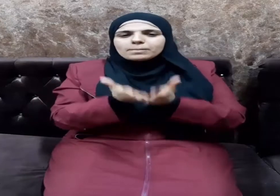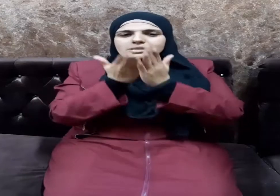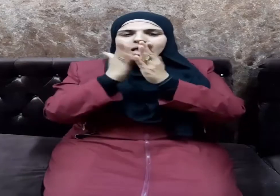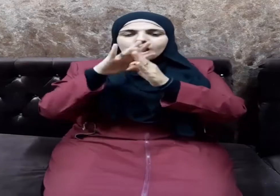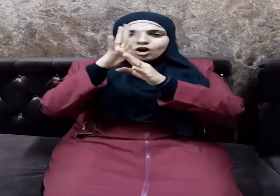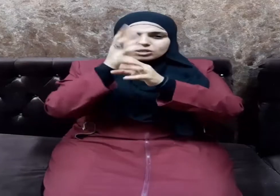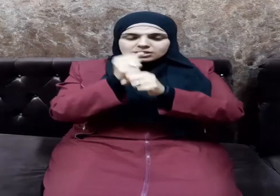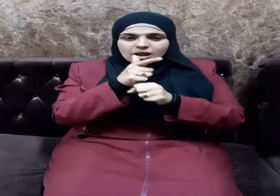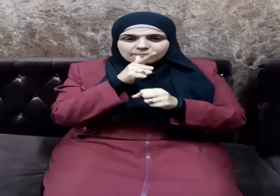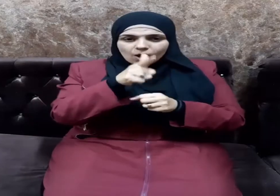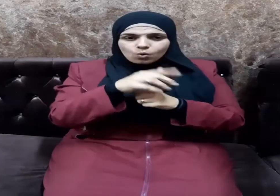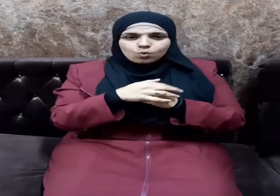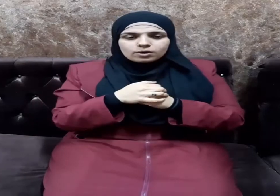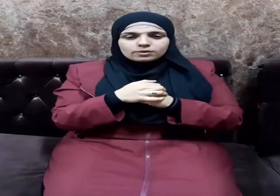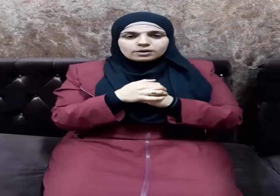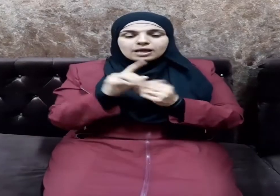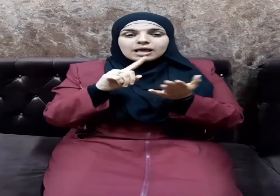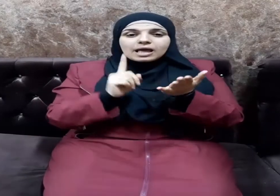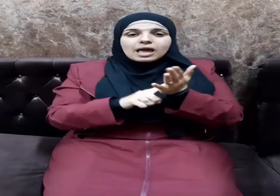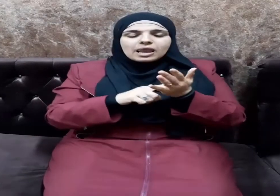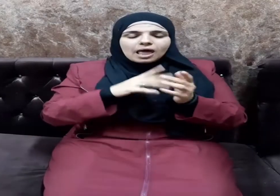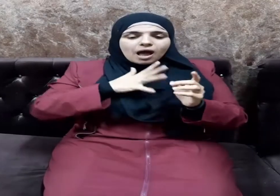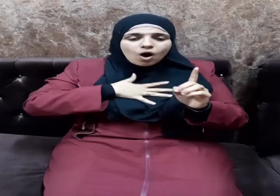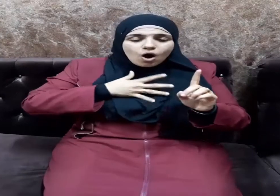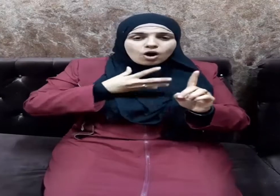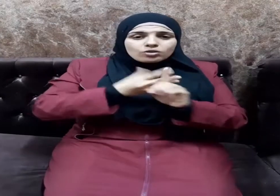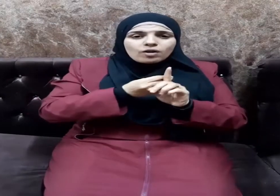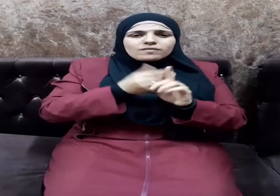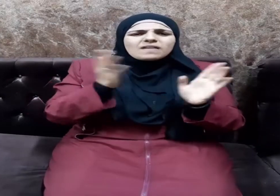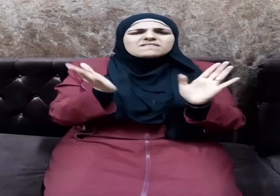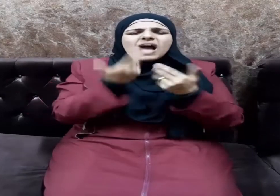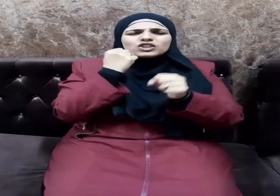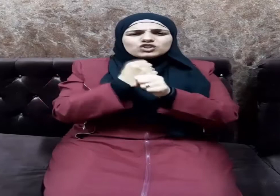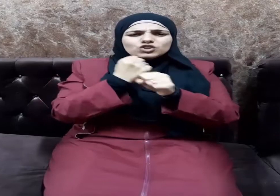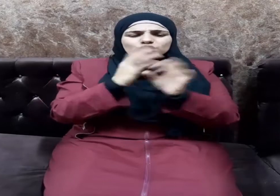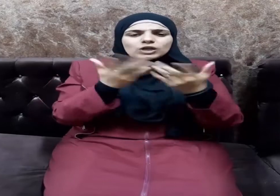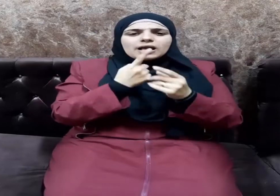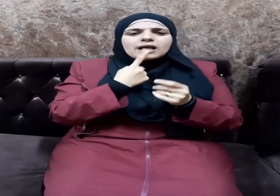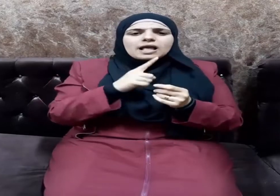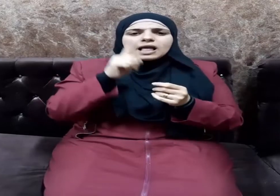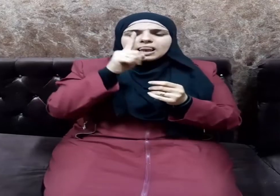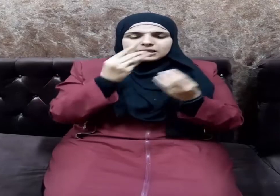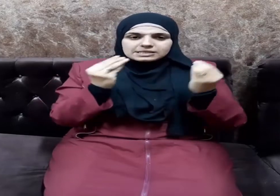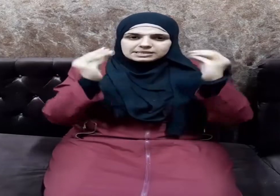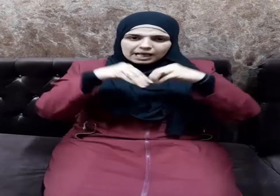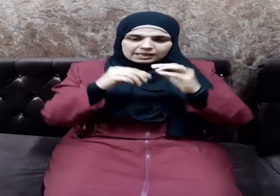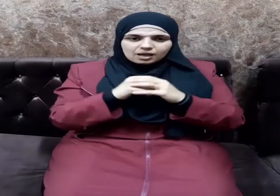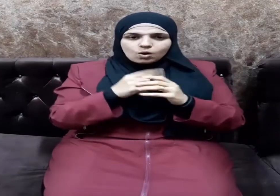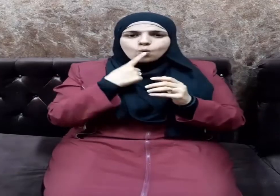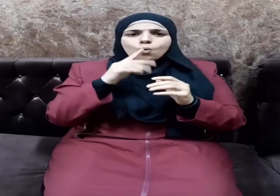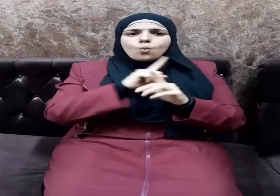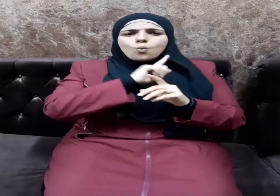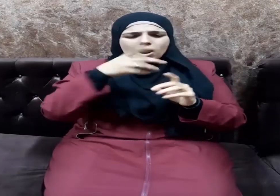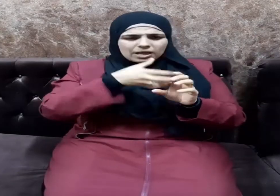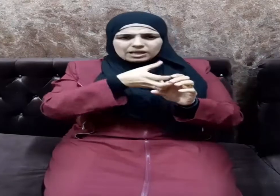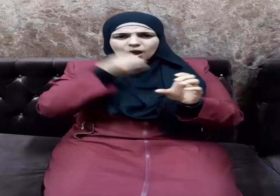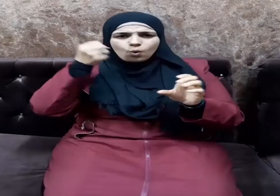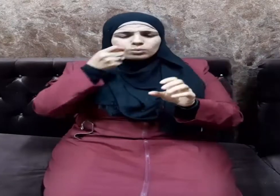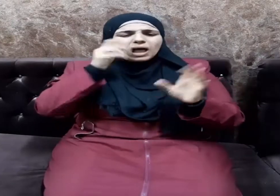عليه وسلم إن الرفق لا يكون في شيء إلا ذانه ولا ينزع من شيء